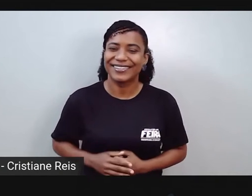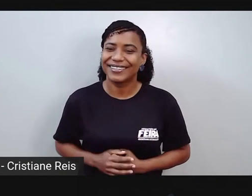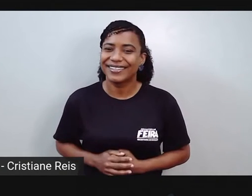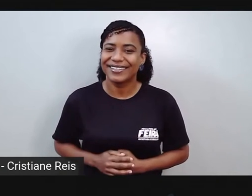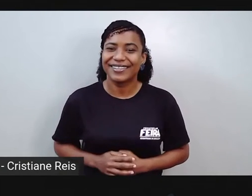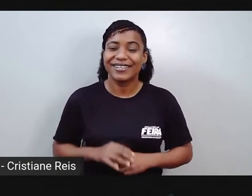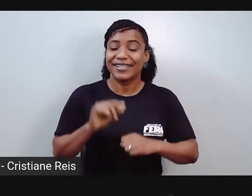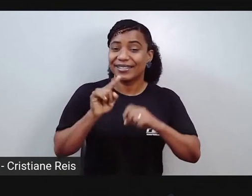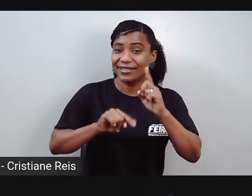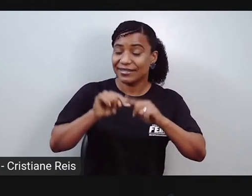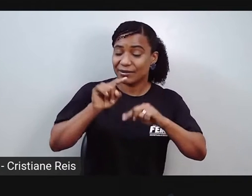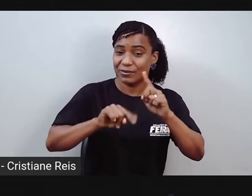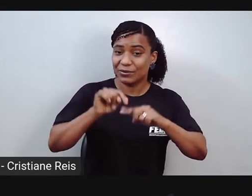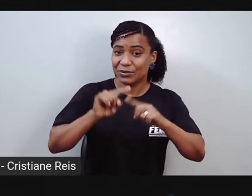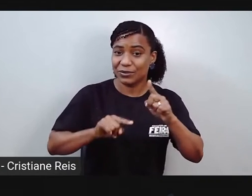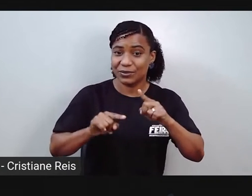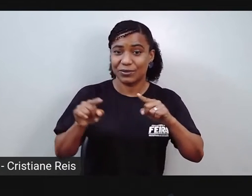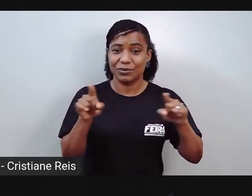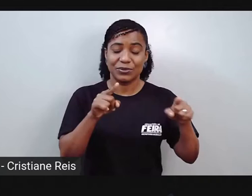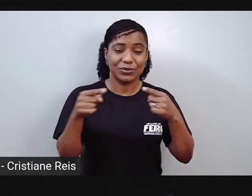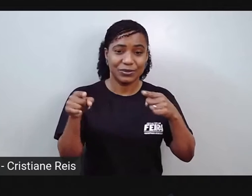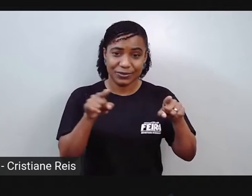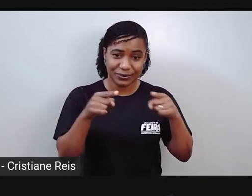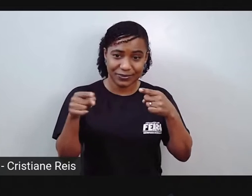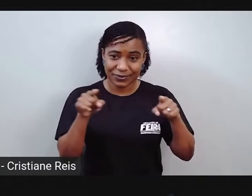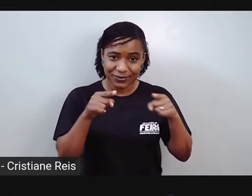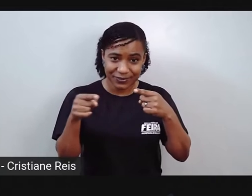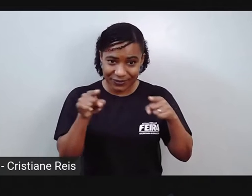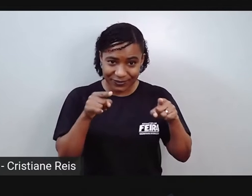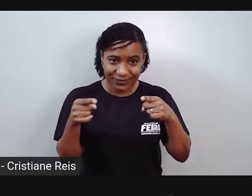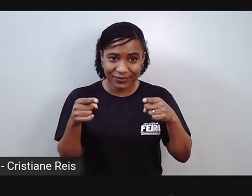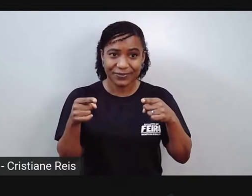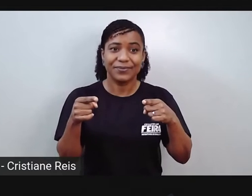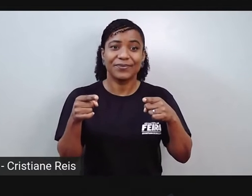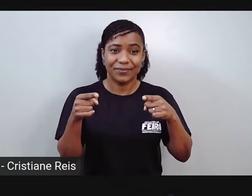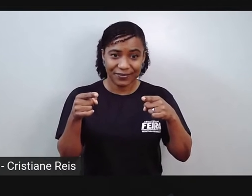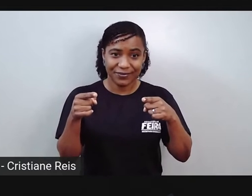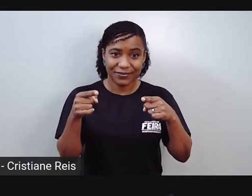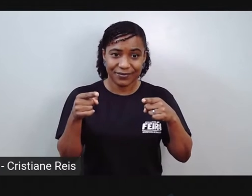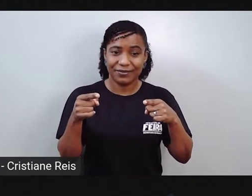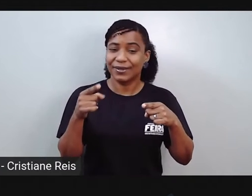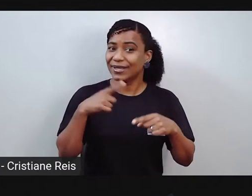objeto musical tem fio.